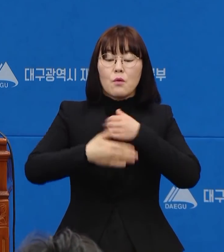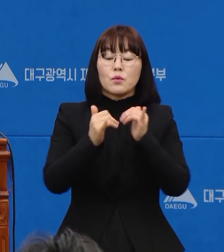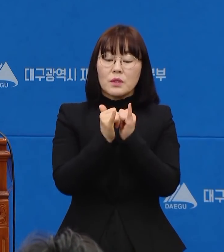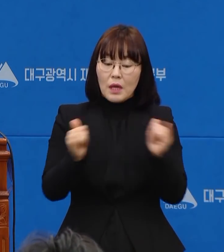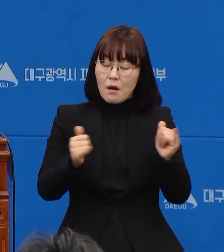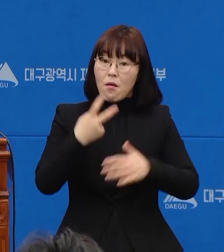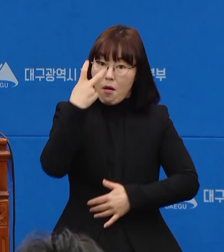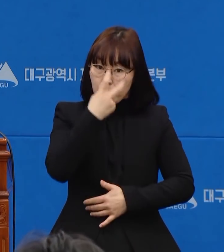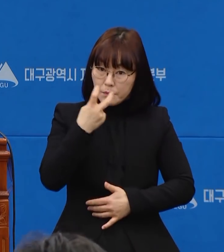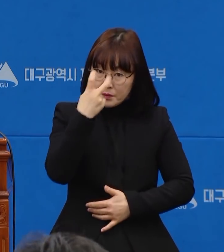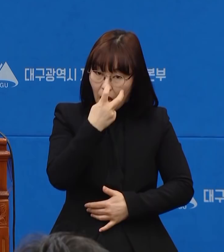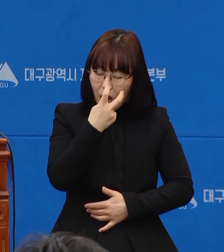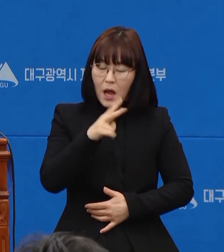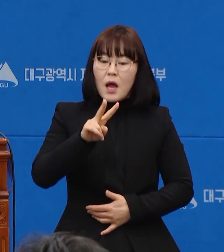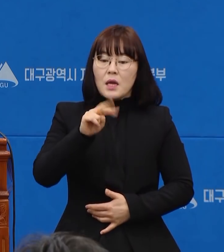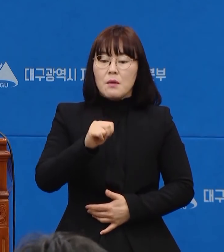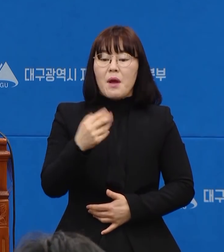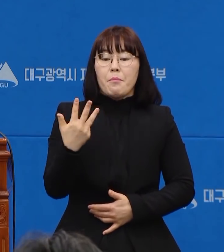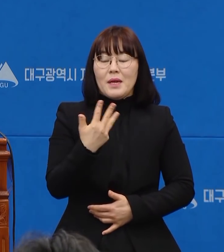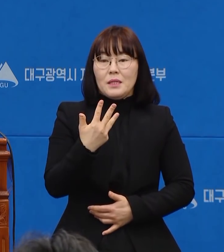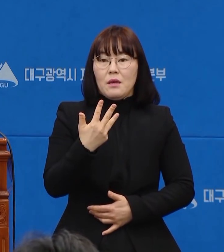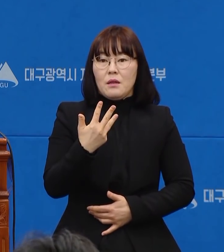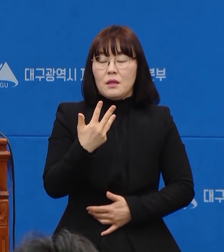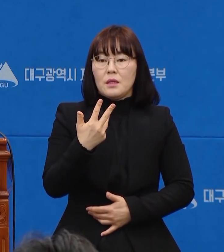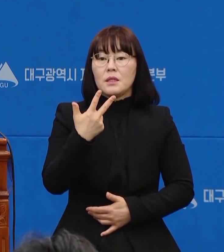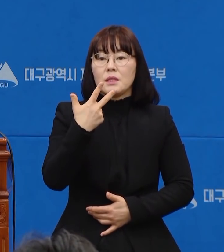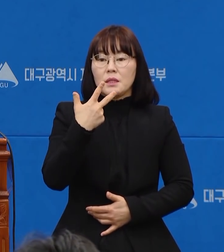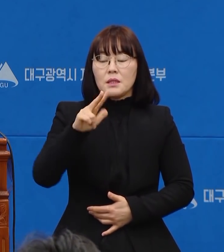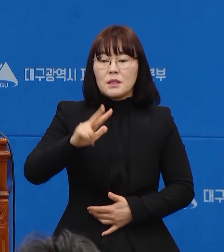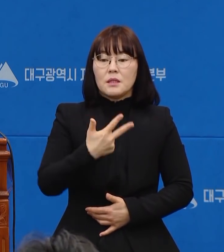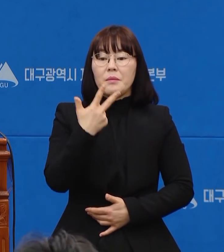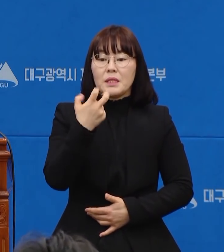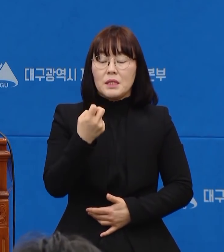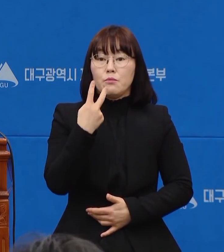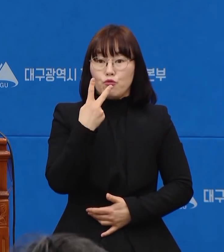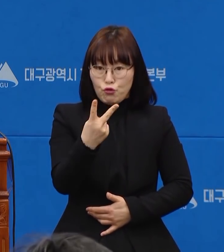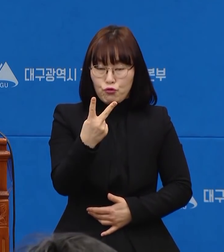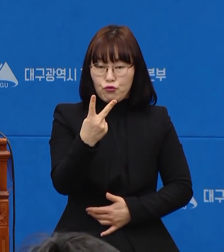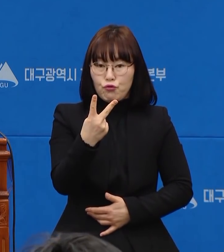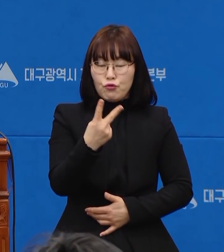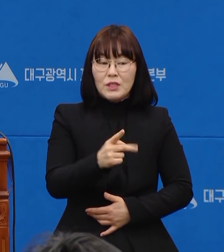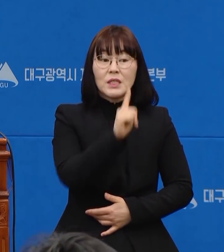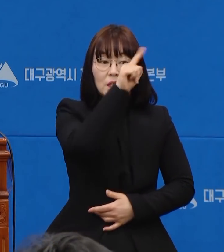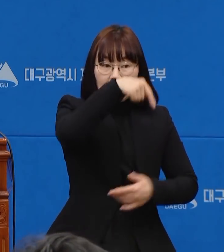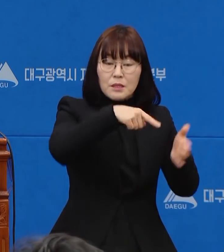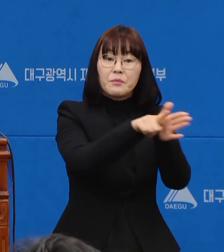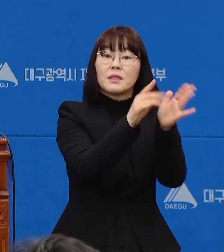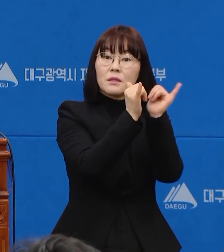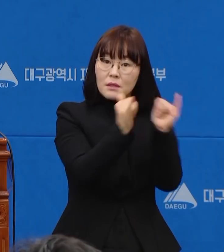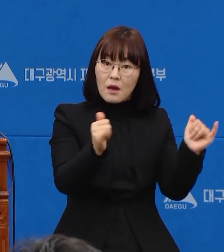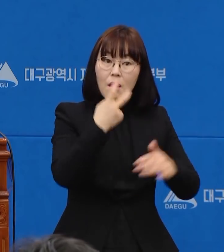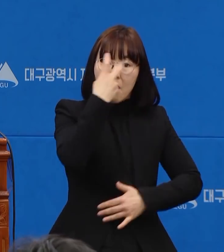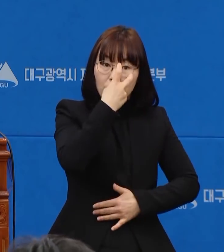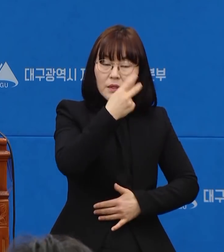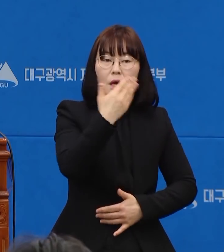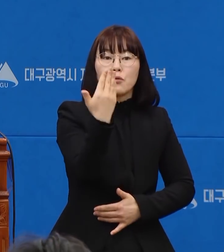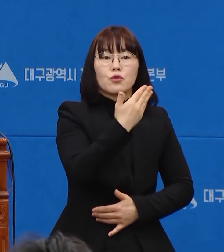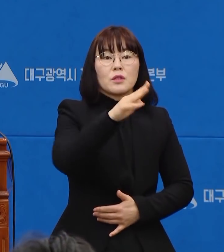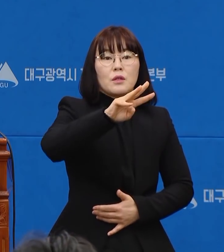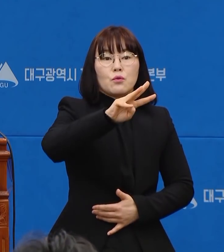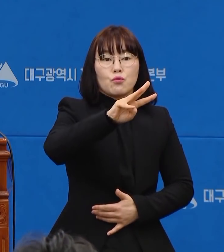받으신 검사는 2만 8,772건이며 신천지 교인이 받은 검사는 9